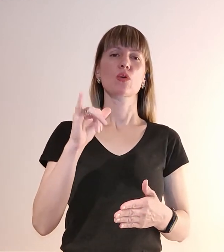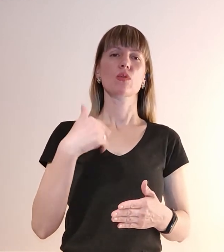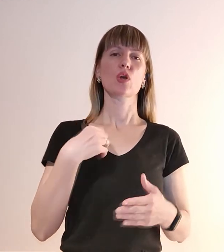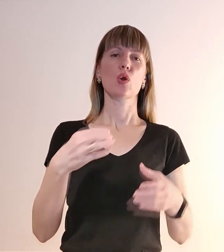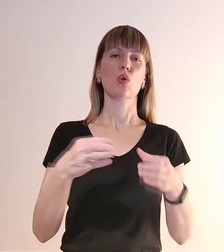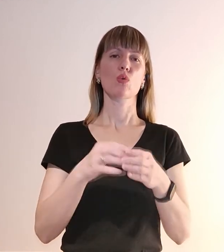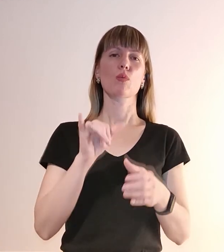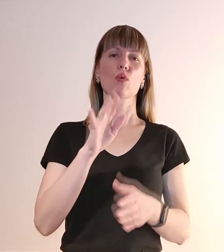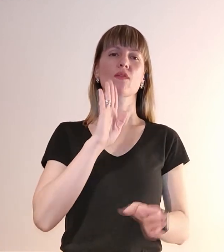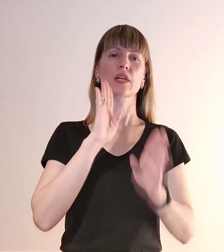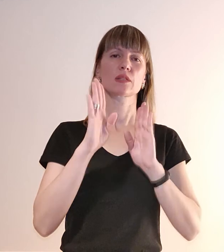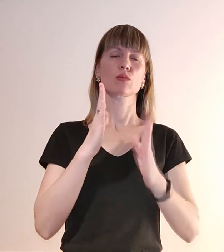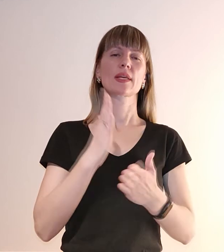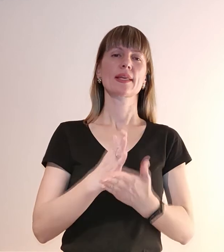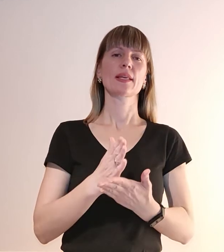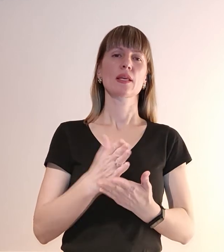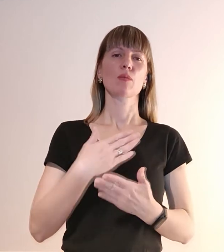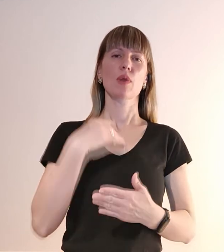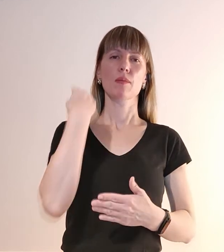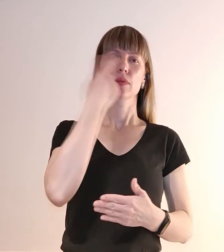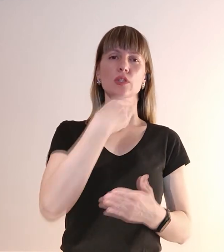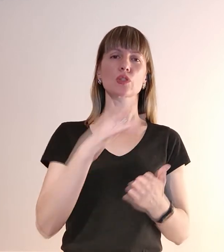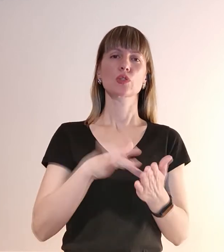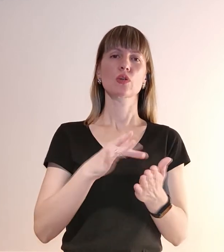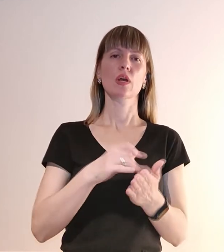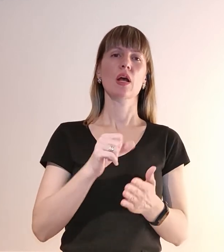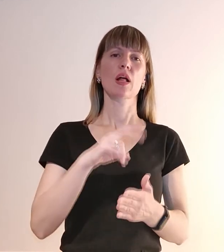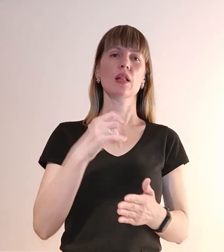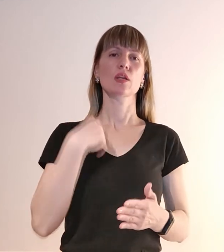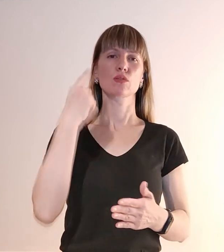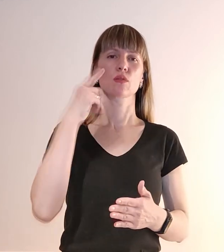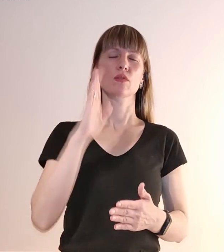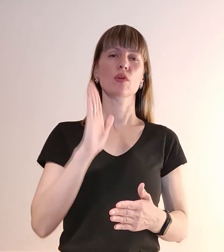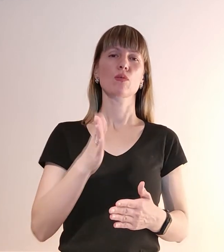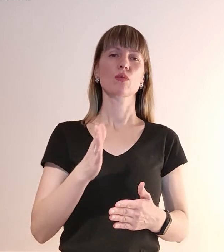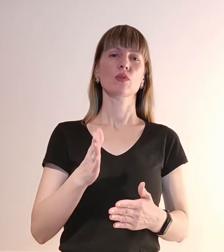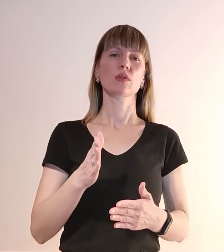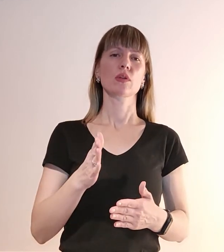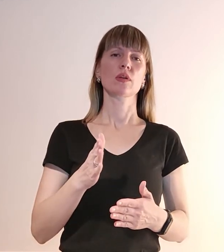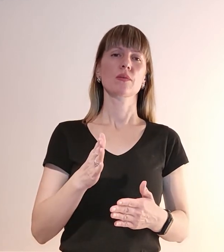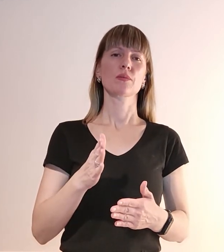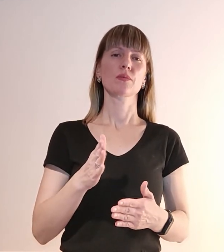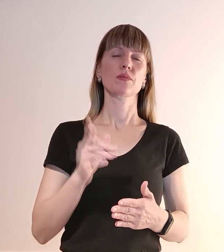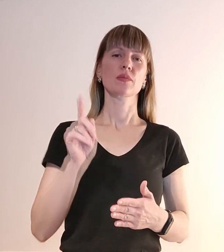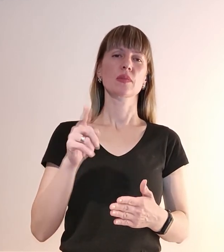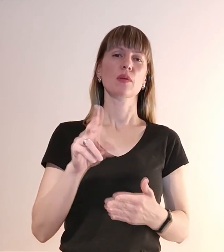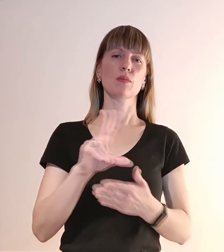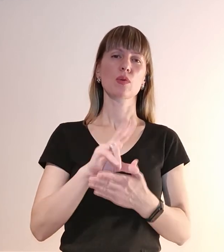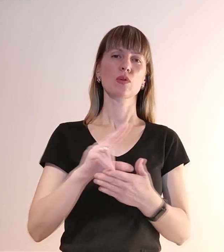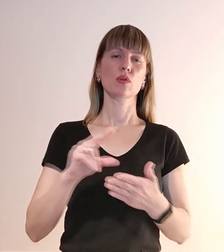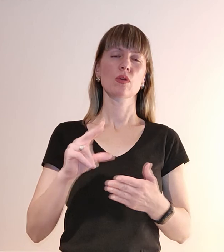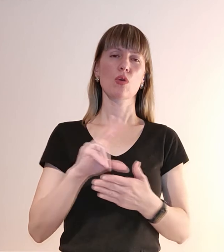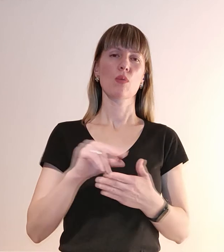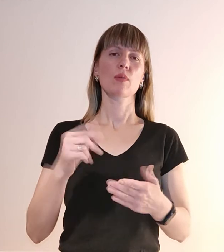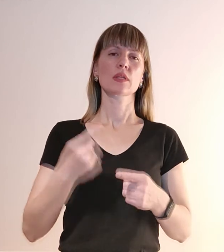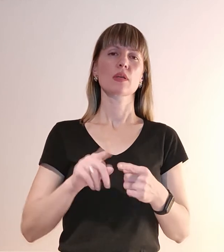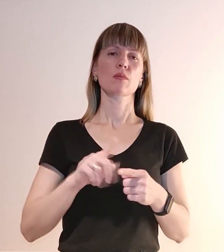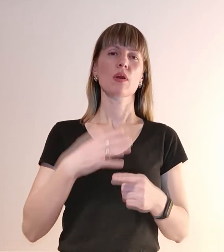Фейсбуці. Є моя персональна сторінка, але я думаю, вона буде, ну там дублюю все, але це моя персональна сторінка.